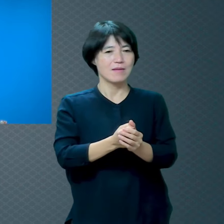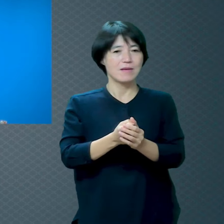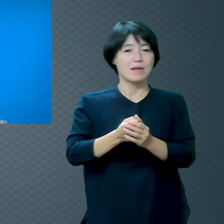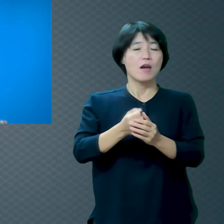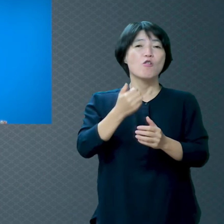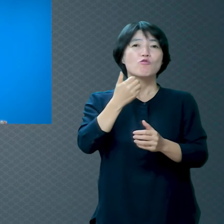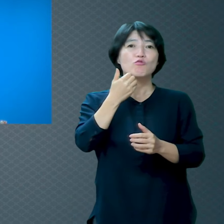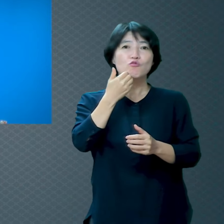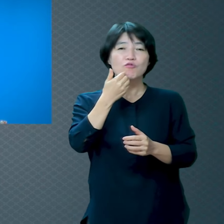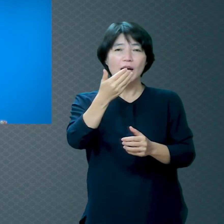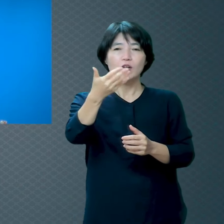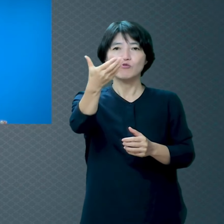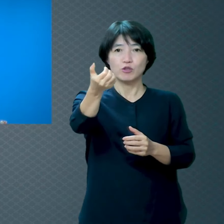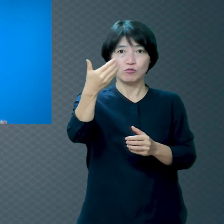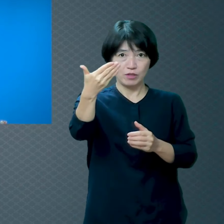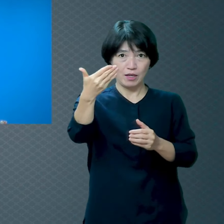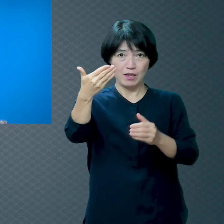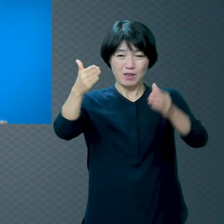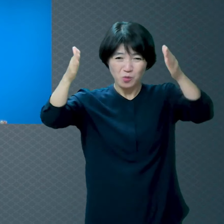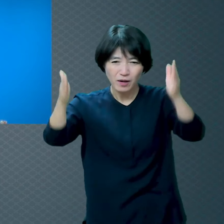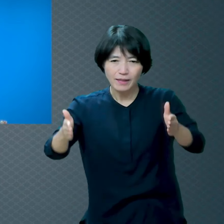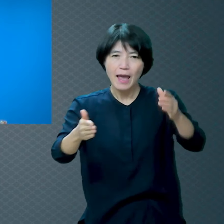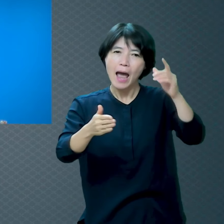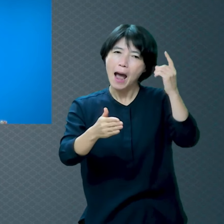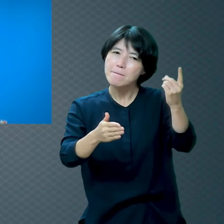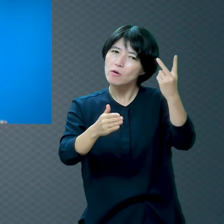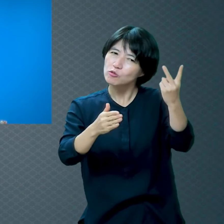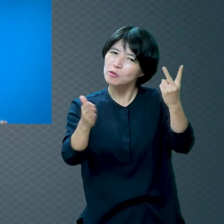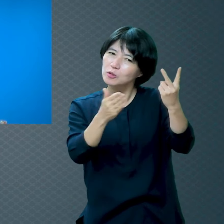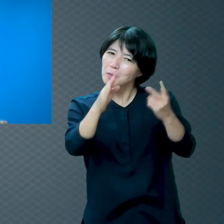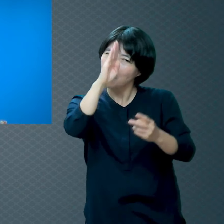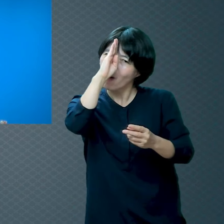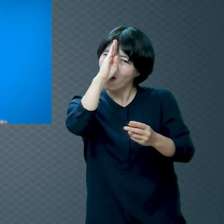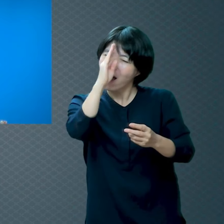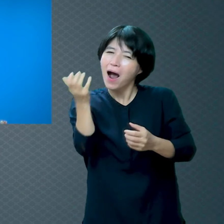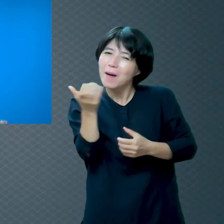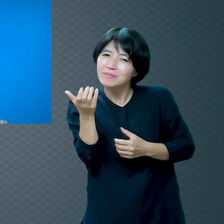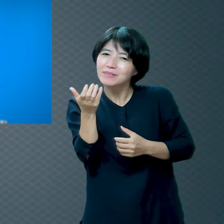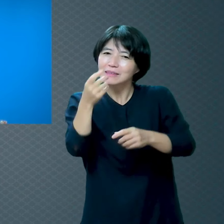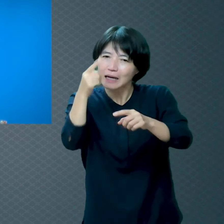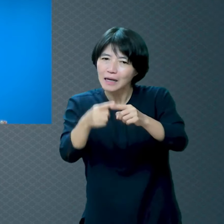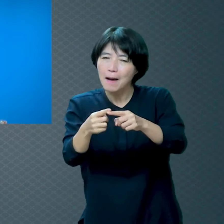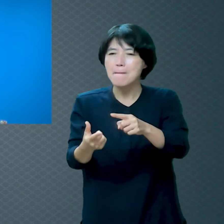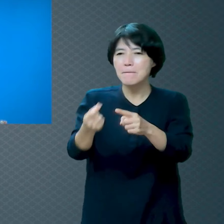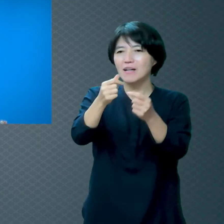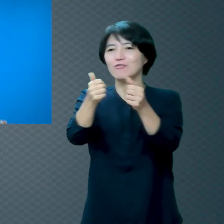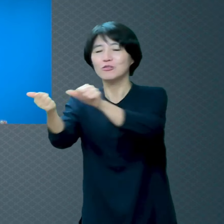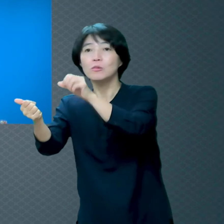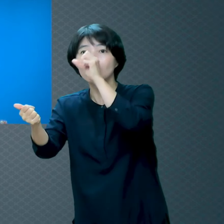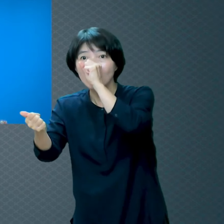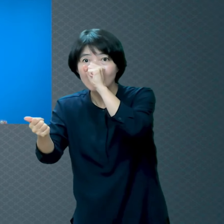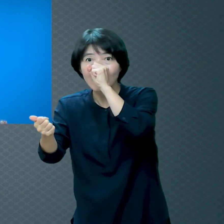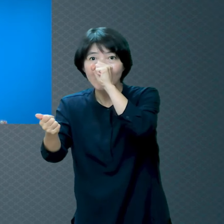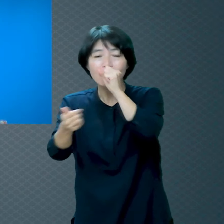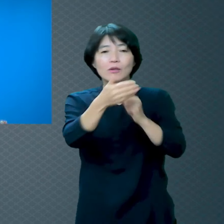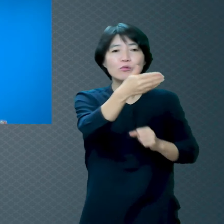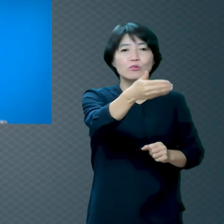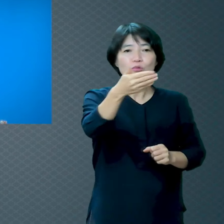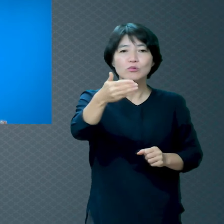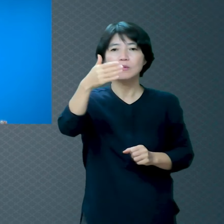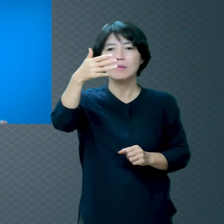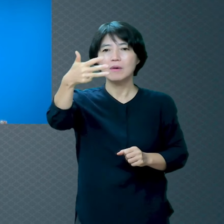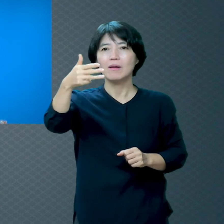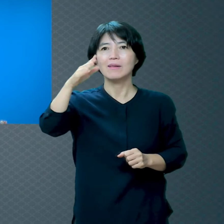좀 아프다가 죽으면 좋겠다 그래서 9988234 이렇게 얘기하잖아요